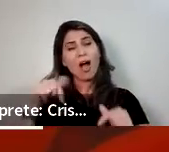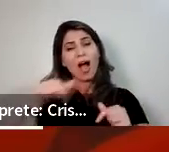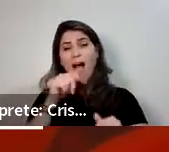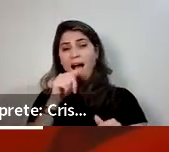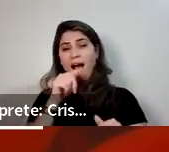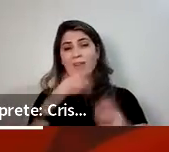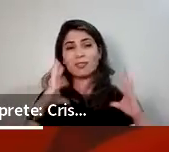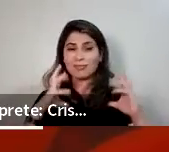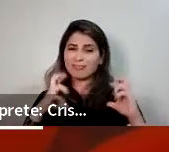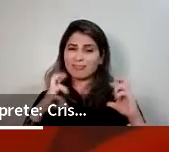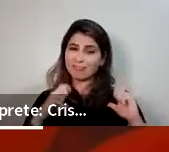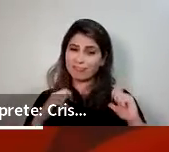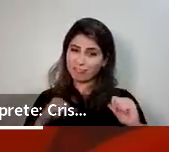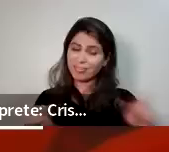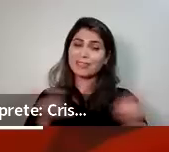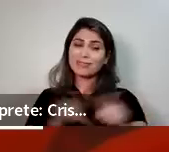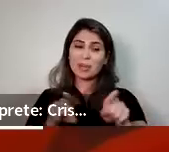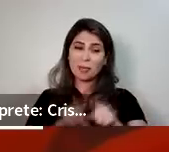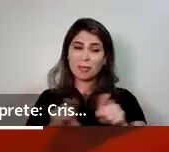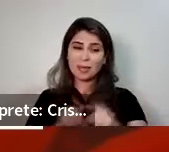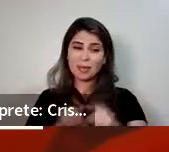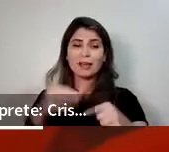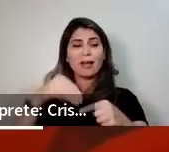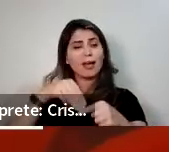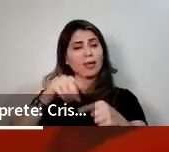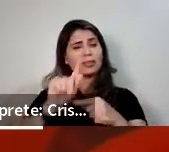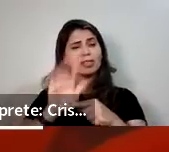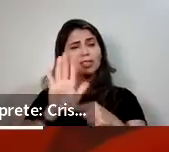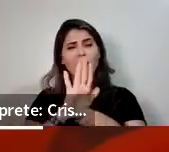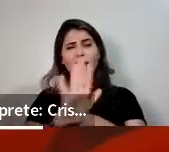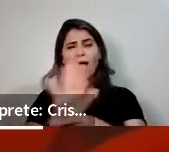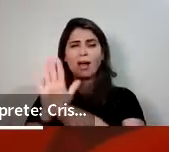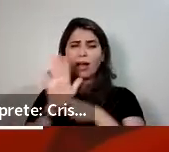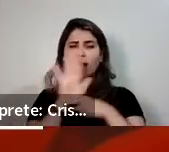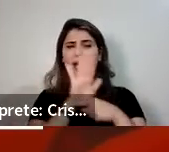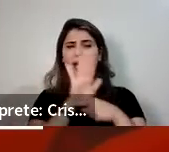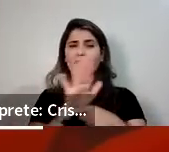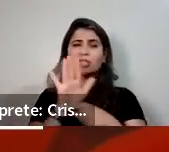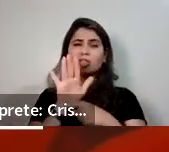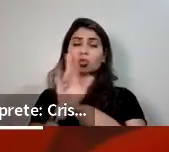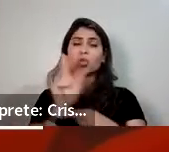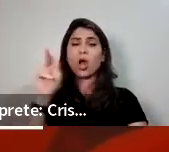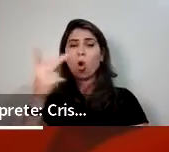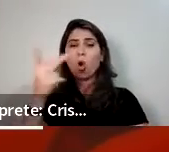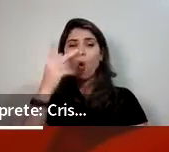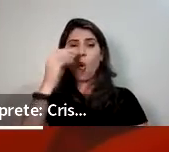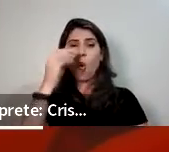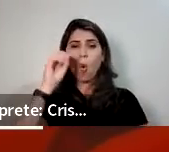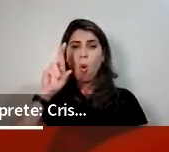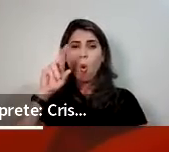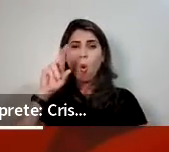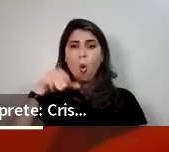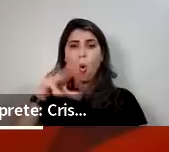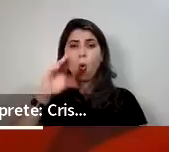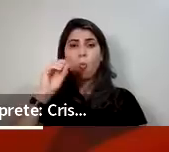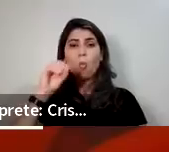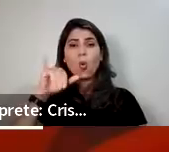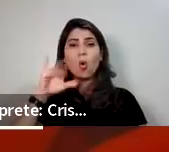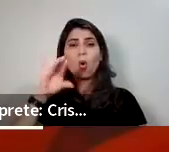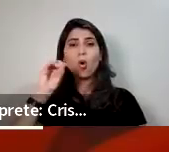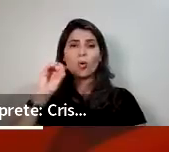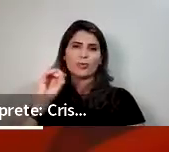Então, o magnésio também, ele é essencial, importantíssimo, na produção de hormônios sexuais, que